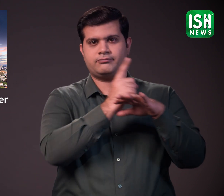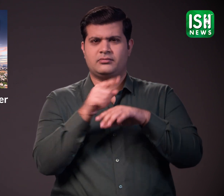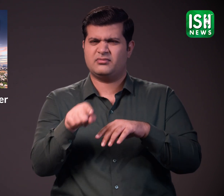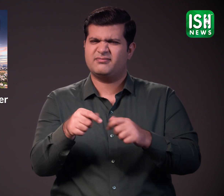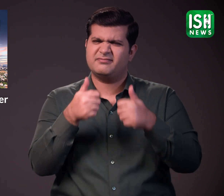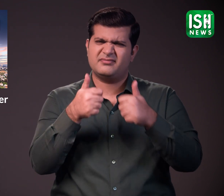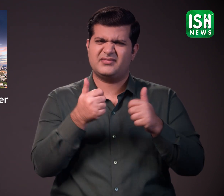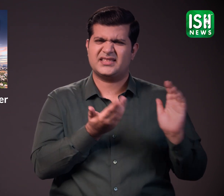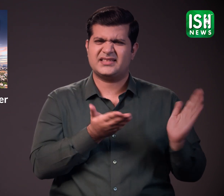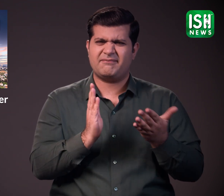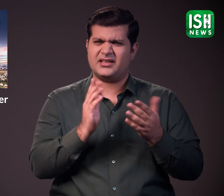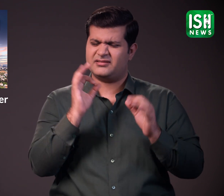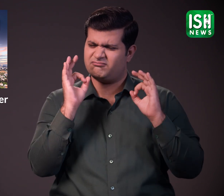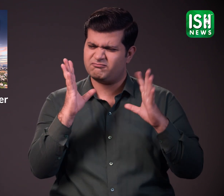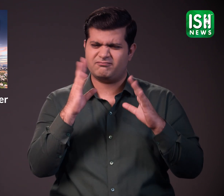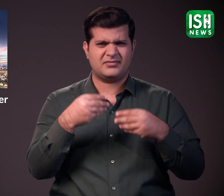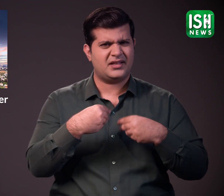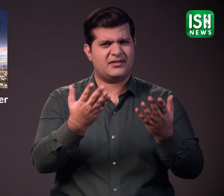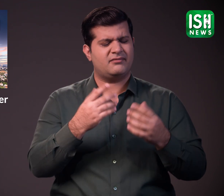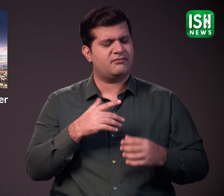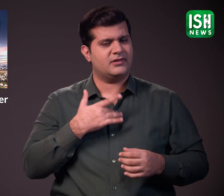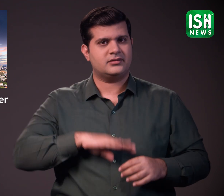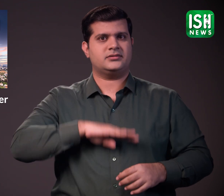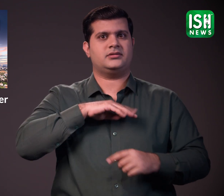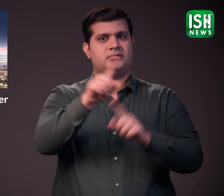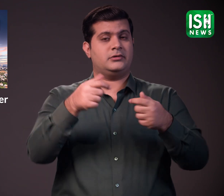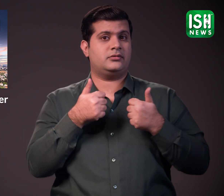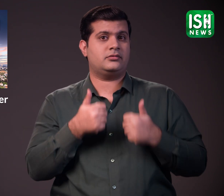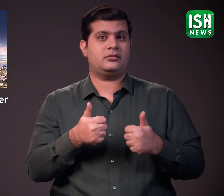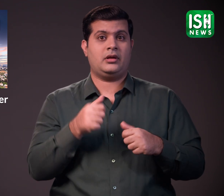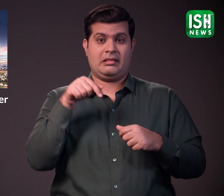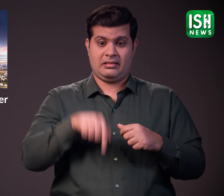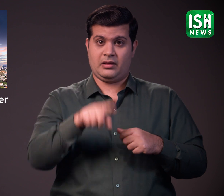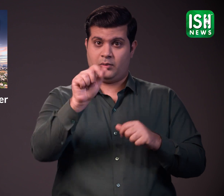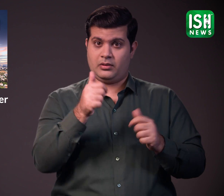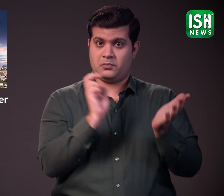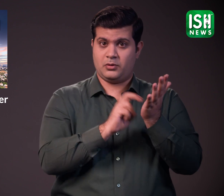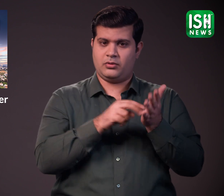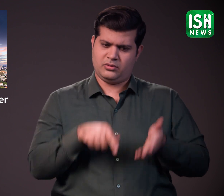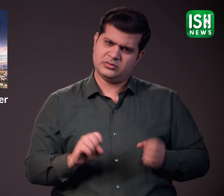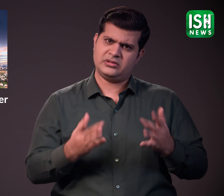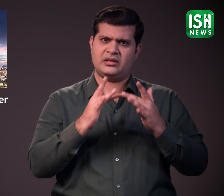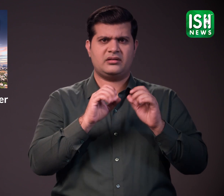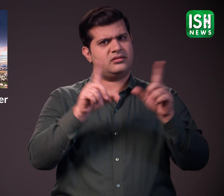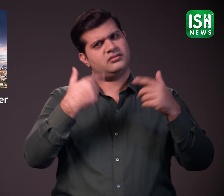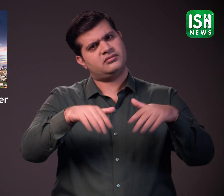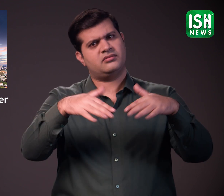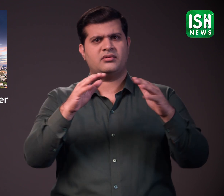हम सबसे अच्छी और संतोशनक सेवा प्रदान करेंगे ब्लेड इंडिया की वेबसाइट पर बुकिंग शुरू हो गई है